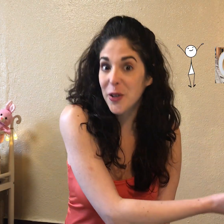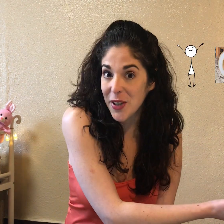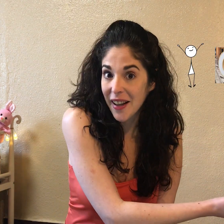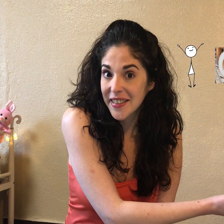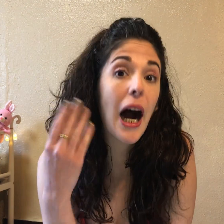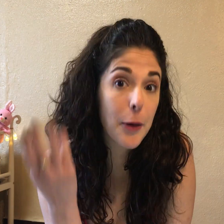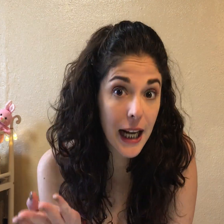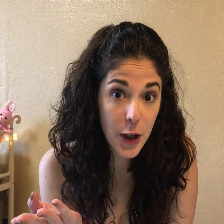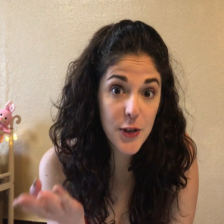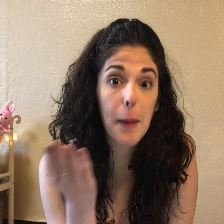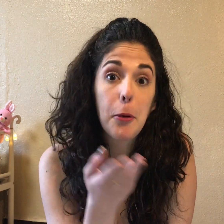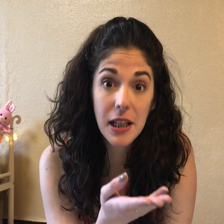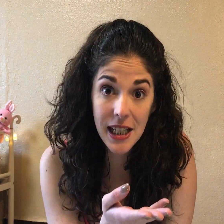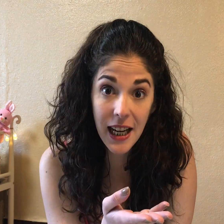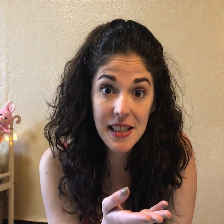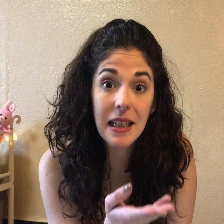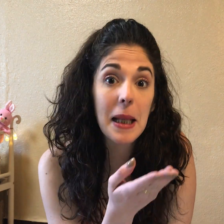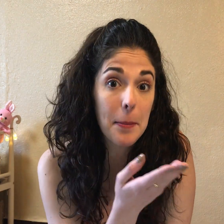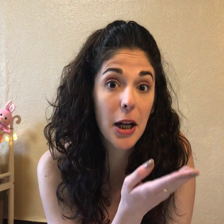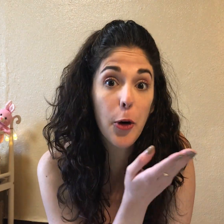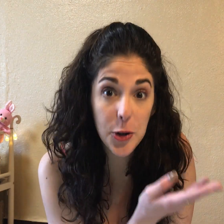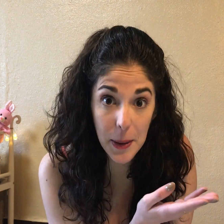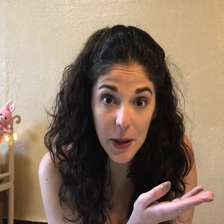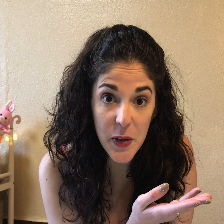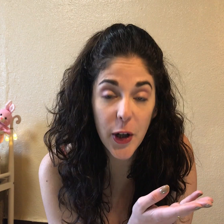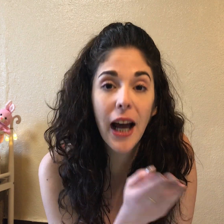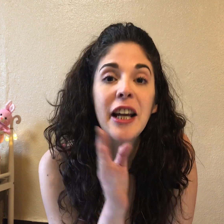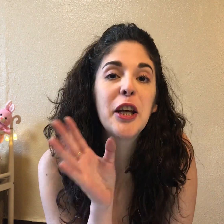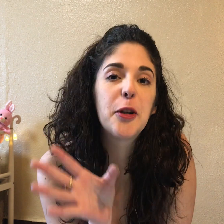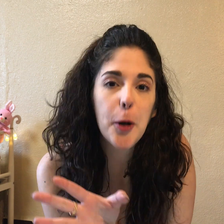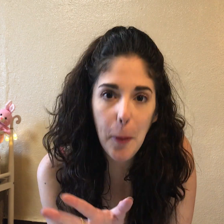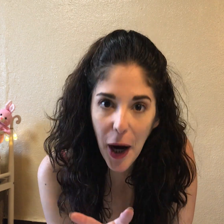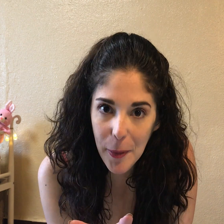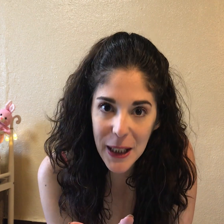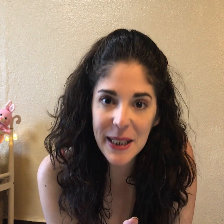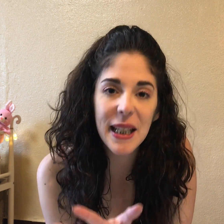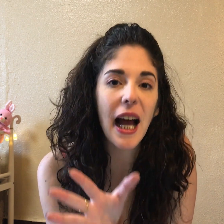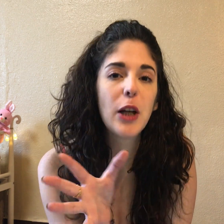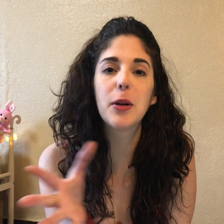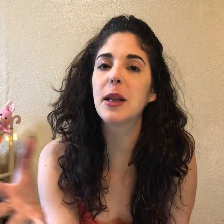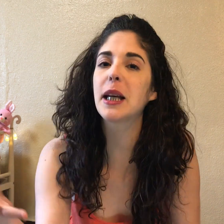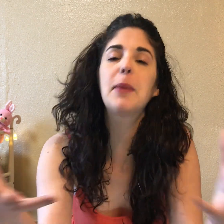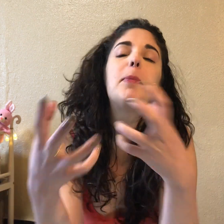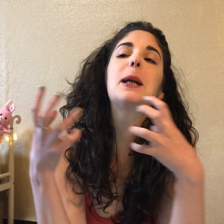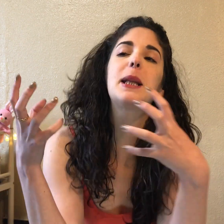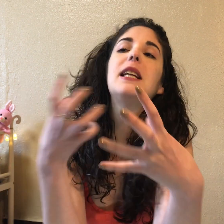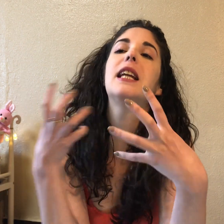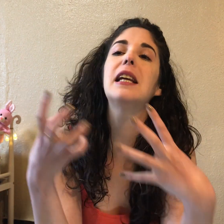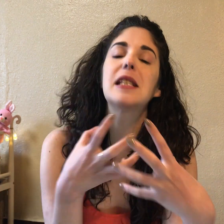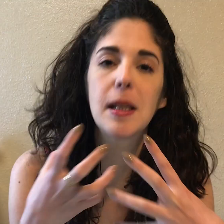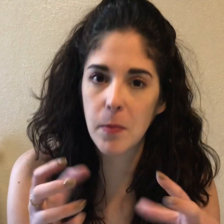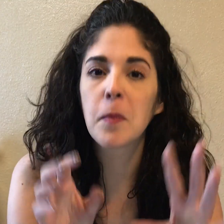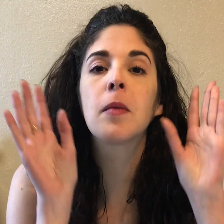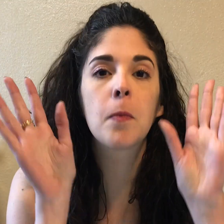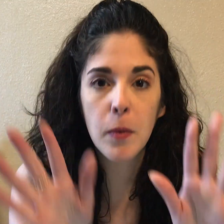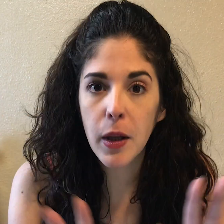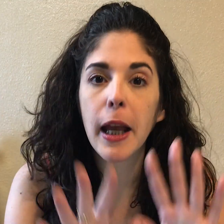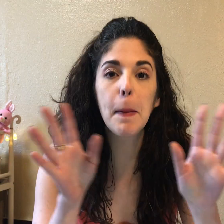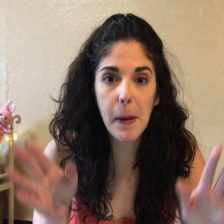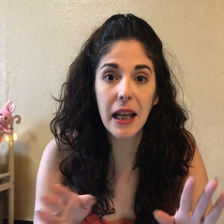Cosa. Aunque la cosa puede llegar a ser también otra persona, y no nos pongamos literal, no es de que pertenece. Es para